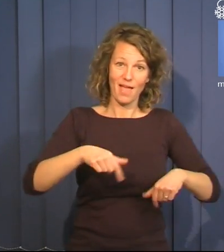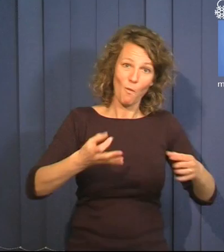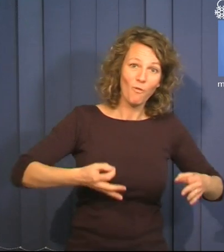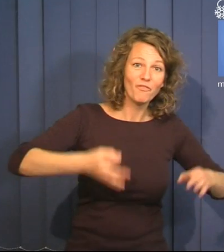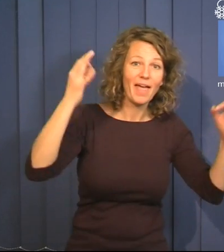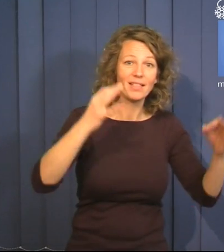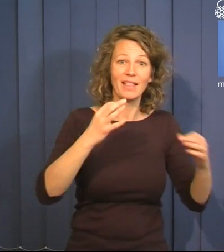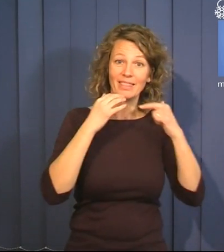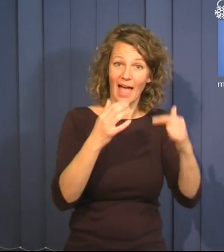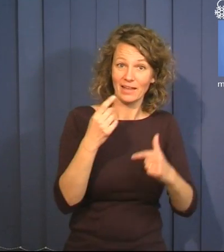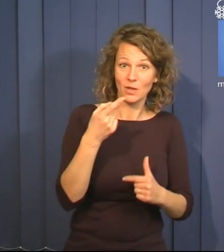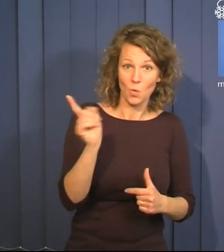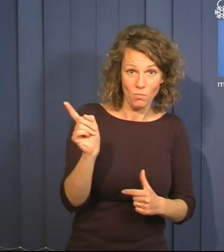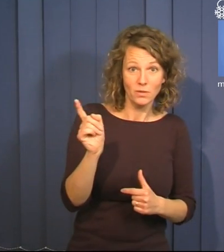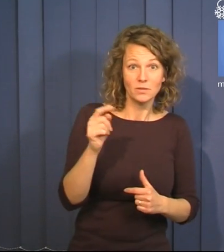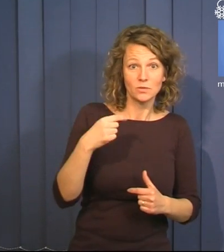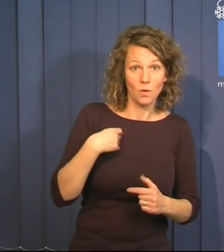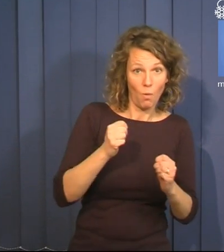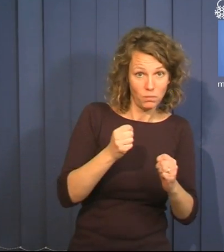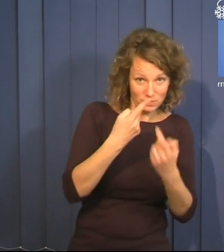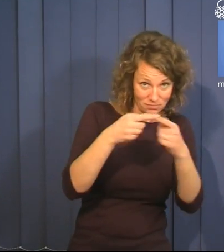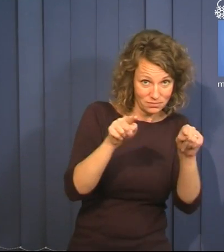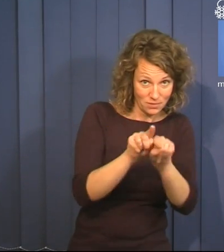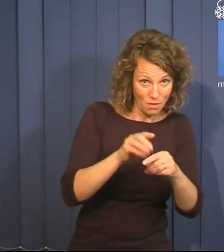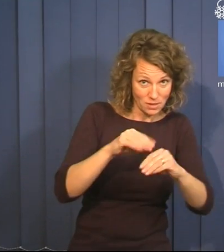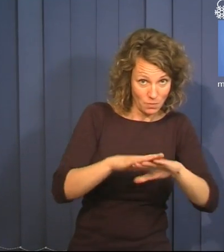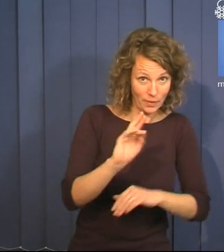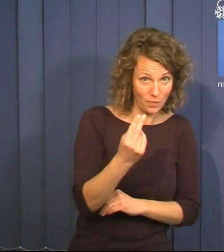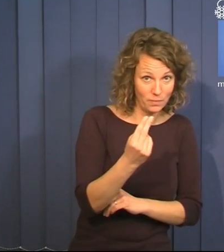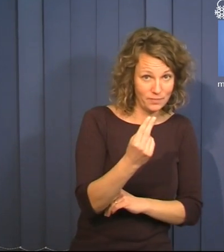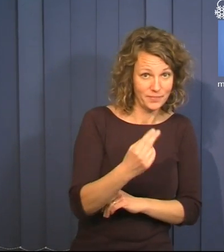Så jag hoppas att ni tycker att det är okej. Att jag tänker passa på nu.